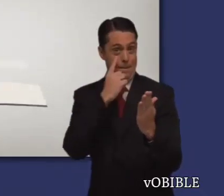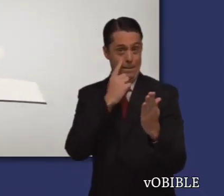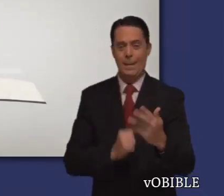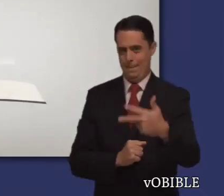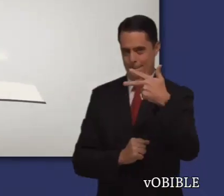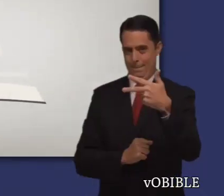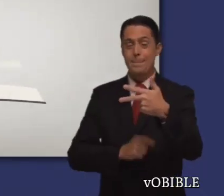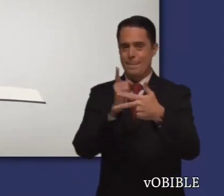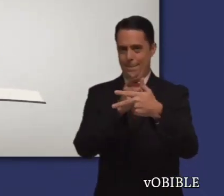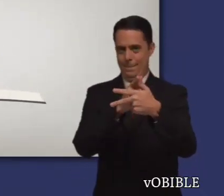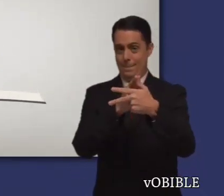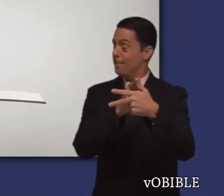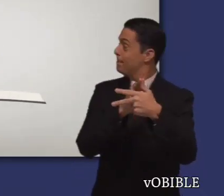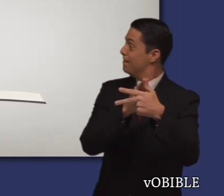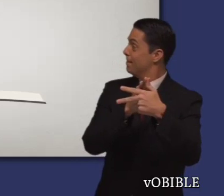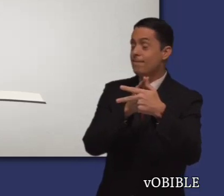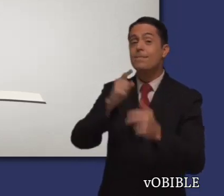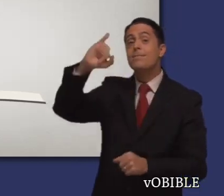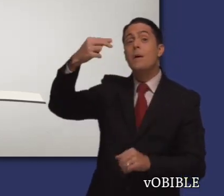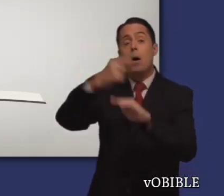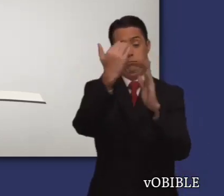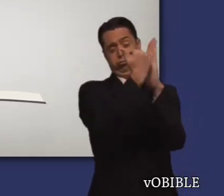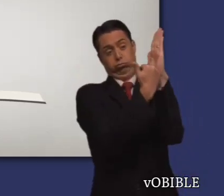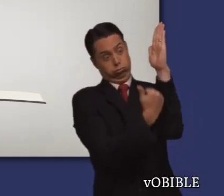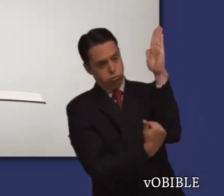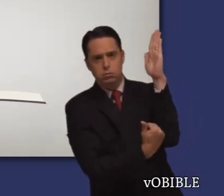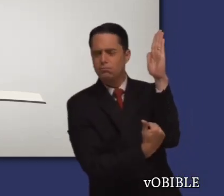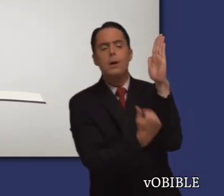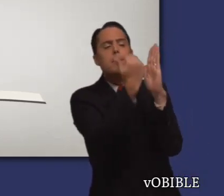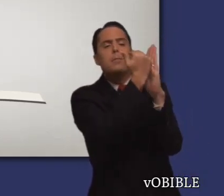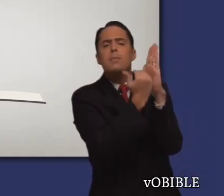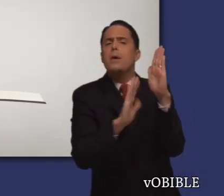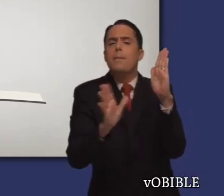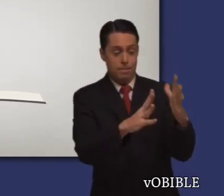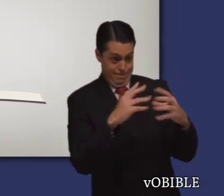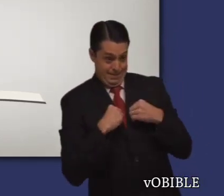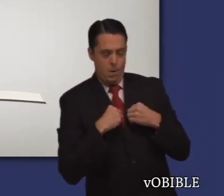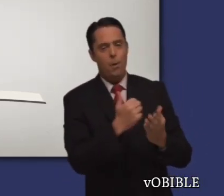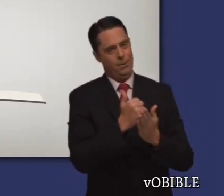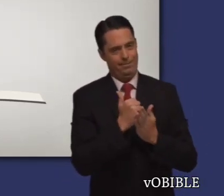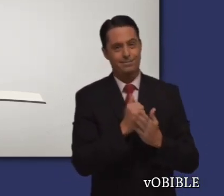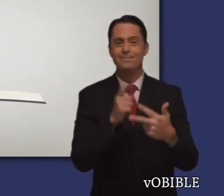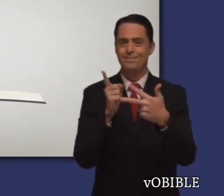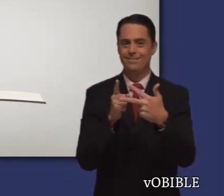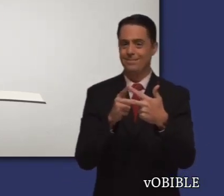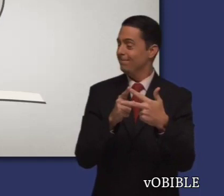Cuando lea el libro de Mikeas, fíjese en que todo lo que Jehová nos pide es bueno y razonable.